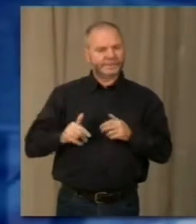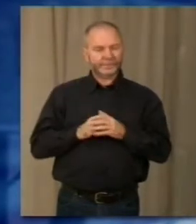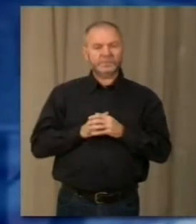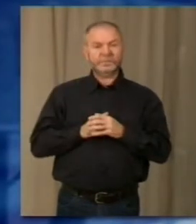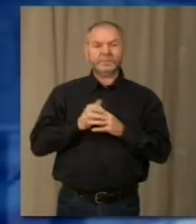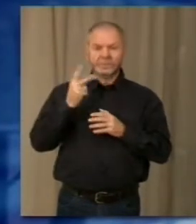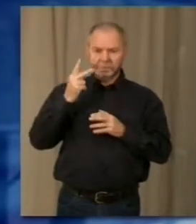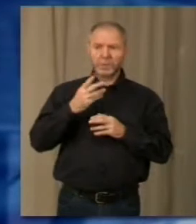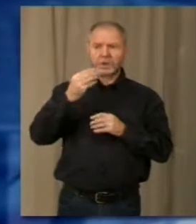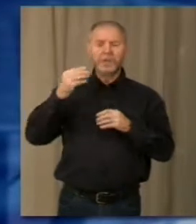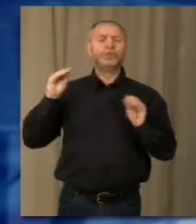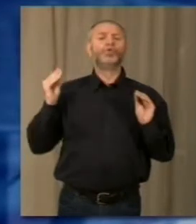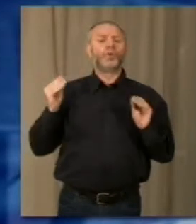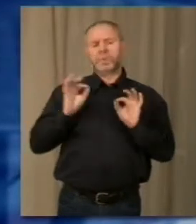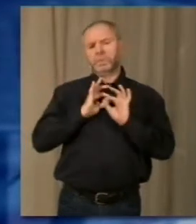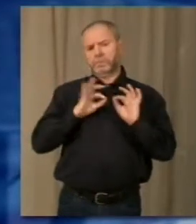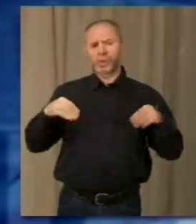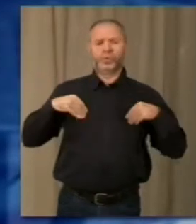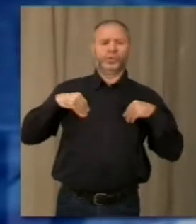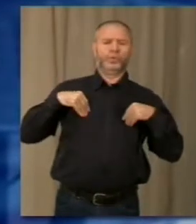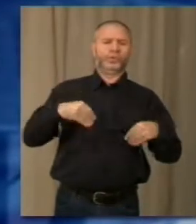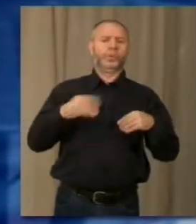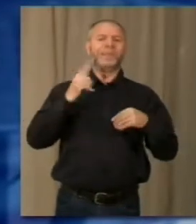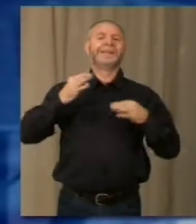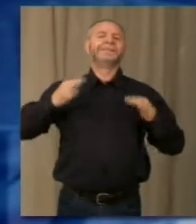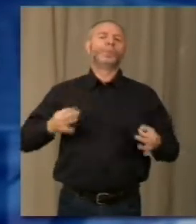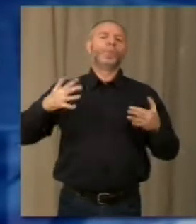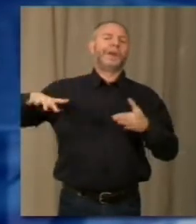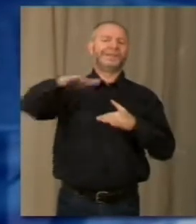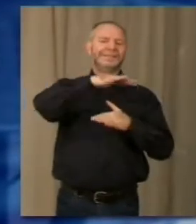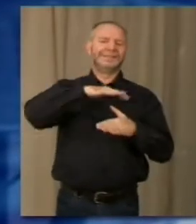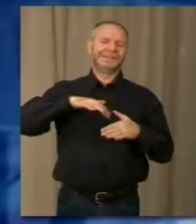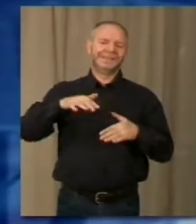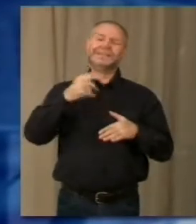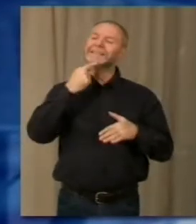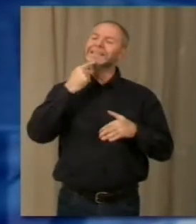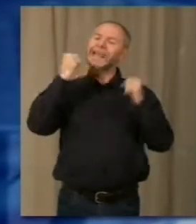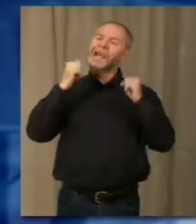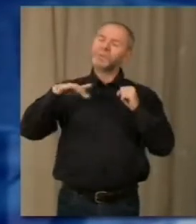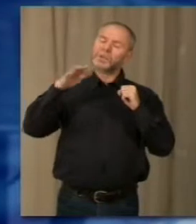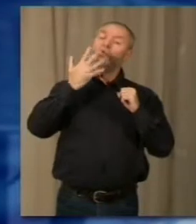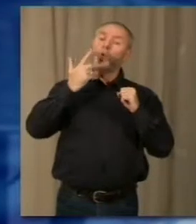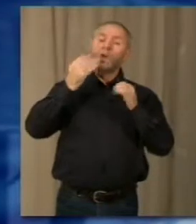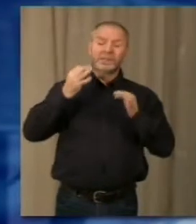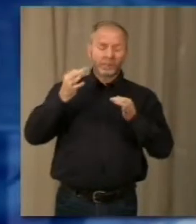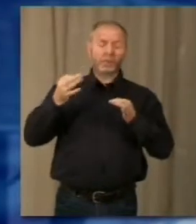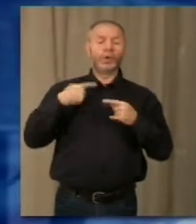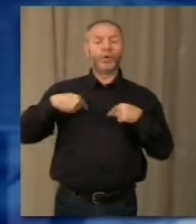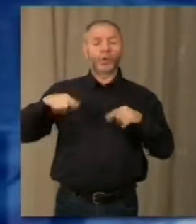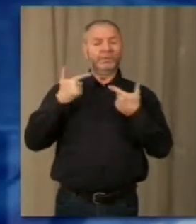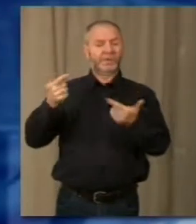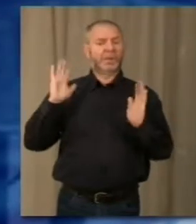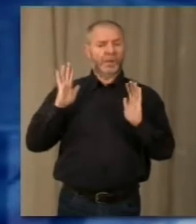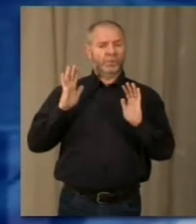ragazzi pronti a vigilare e rendersi utili per la sicurezza dei nostri cittadini. I cittadini ci chiedono sicurezza e bisogna per questo intervenire al più presto.